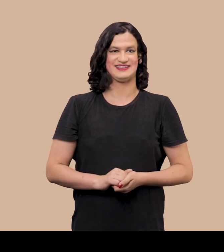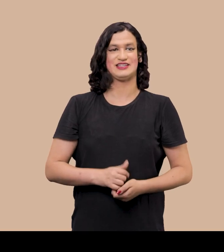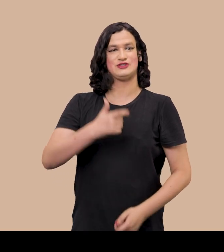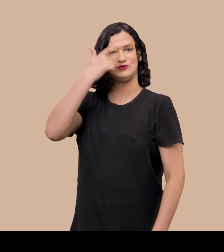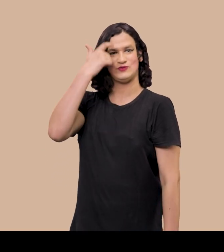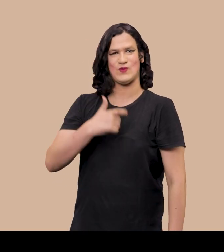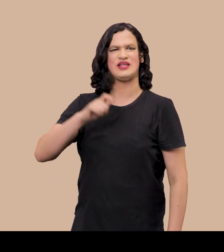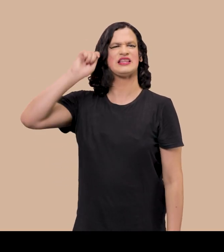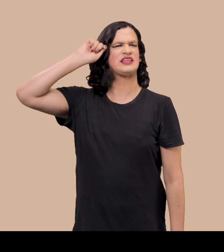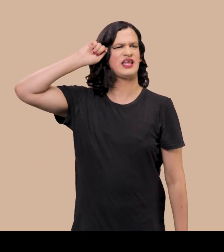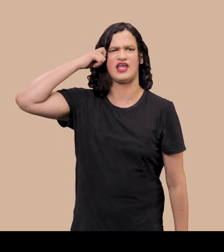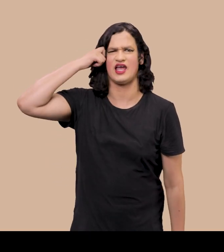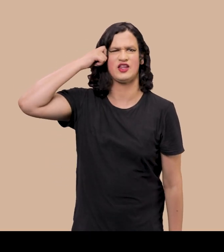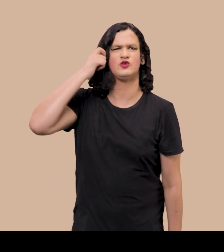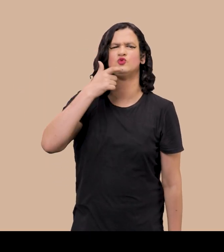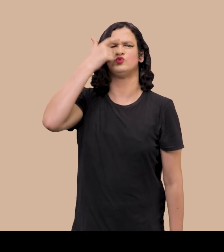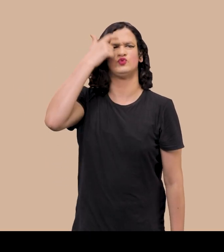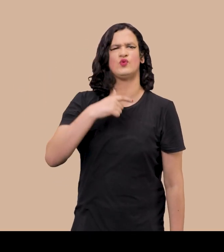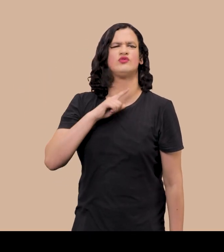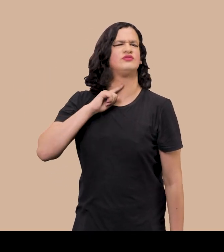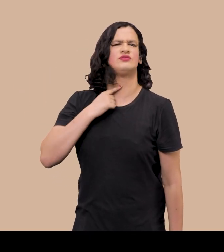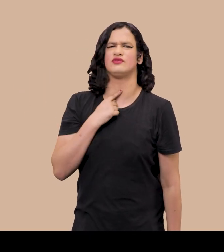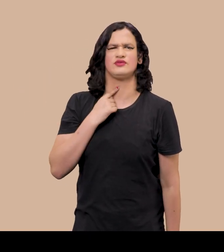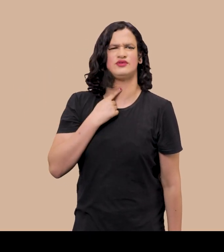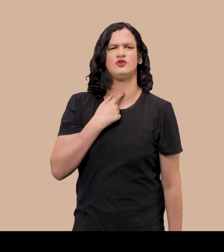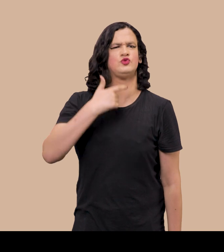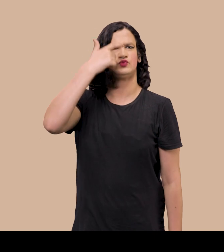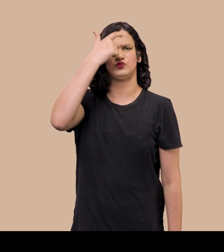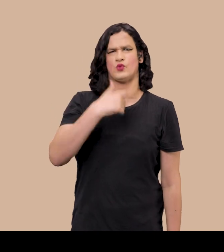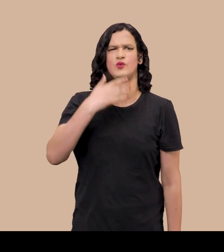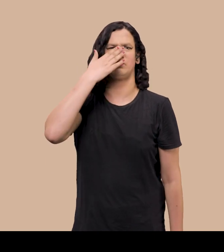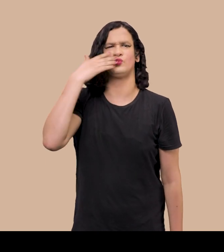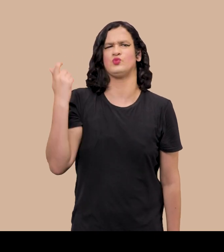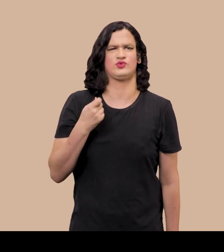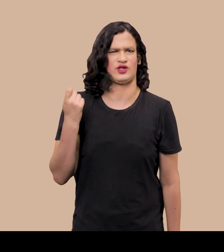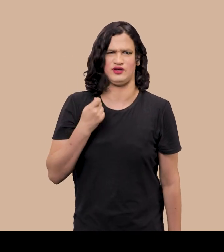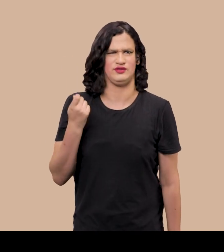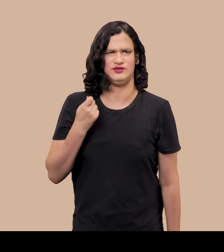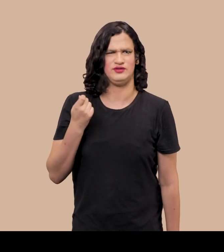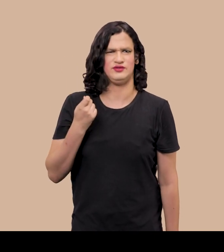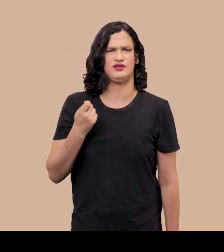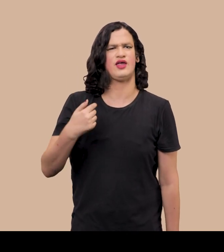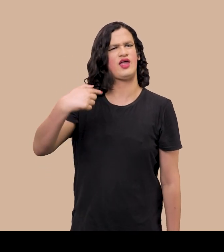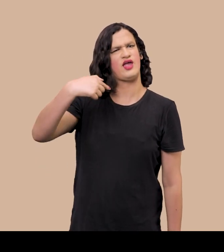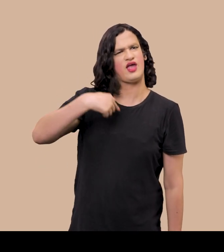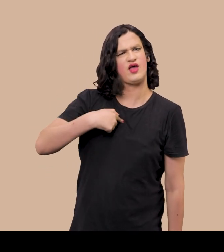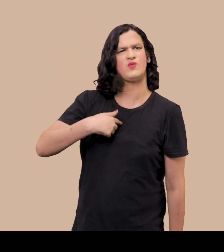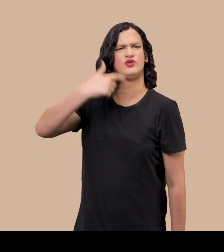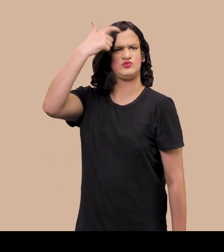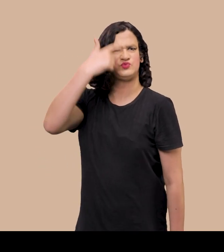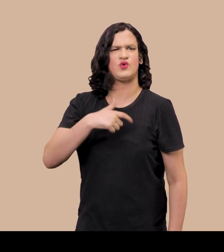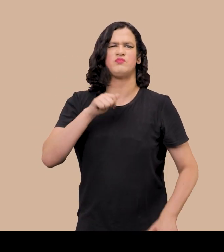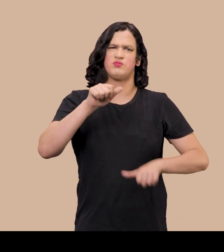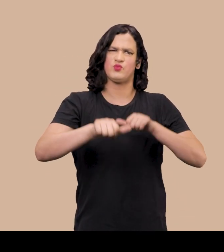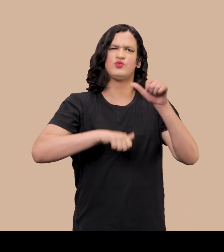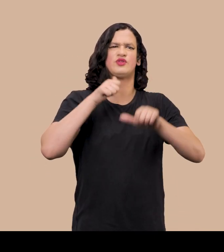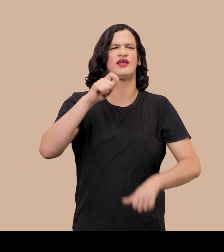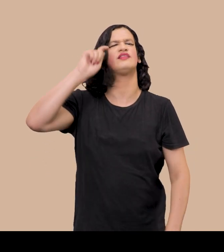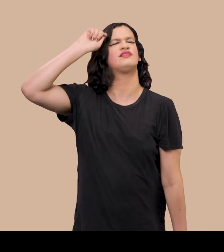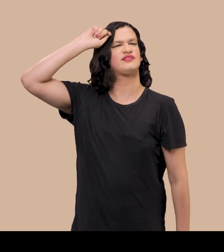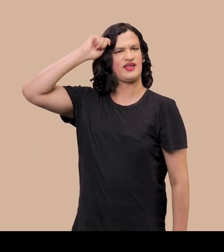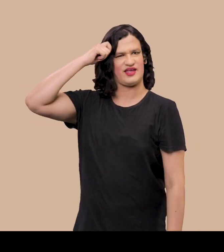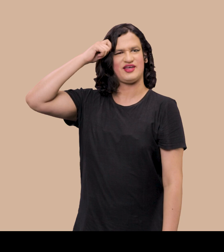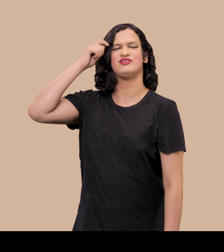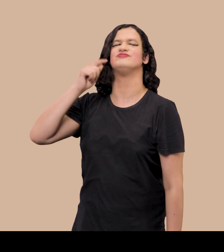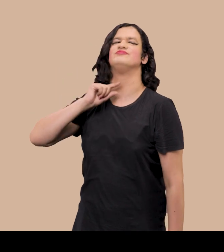Eu não sou negra, eu não sou travesti, eu não sou prostituta Eu me torno negra, travesti,